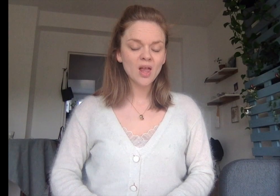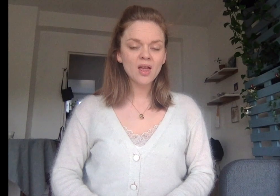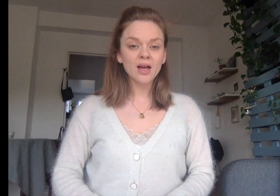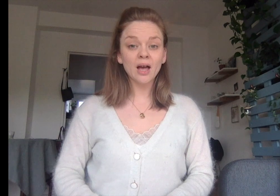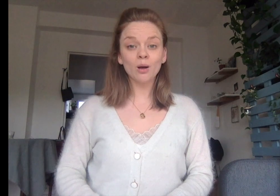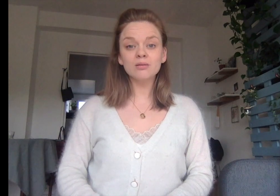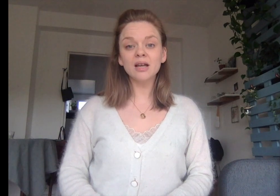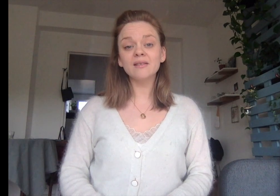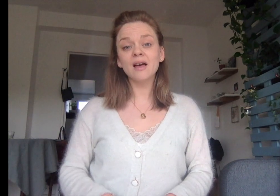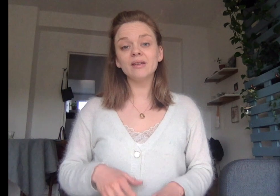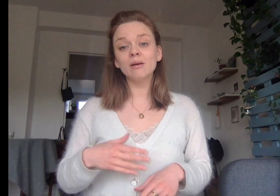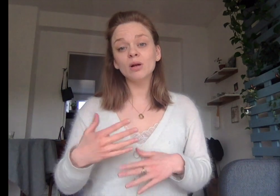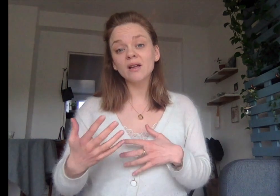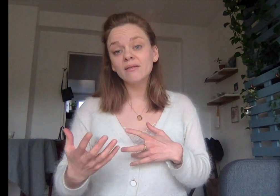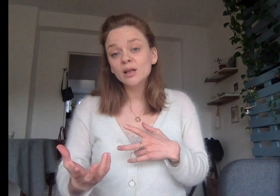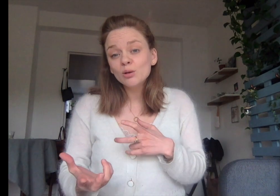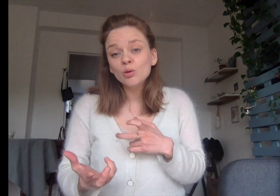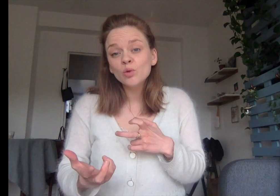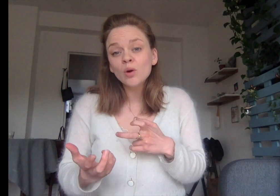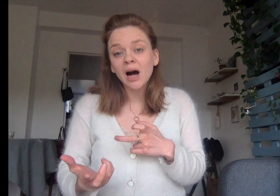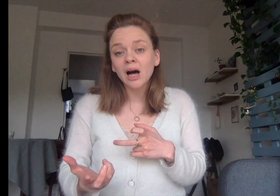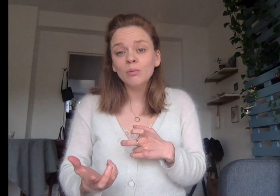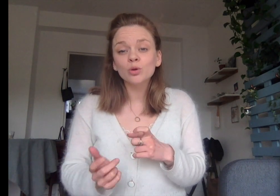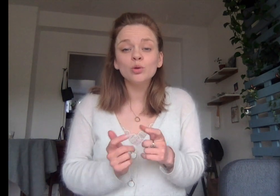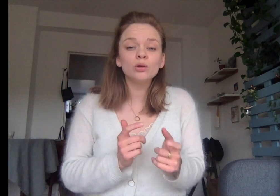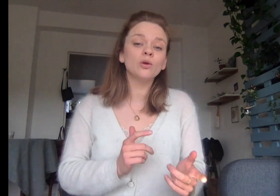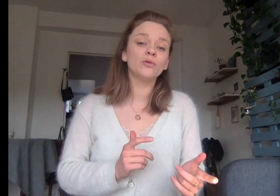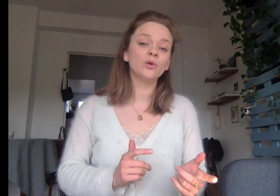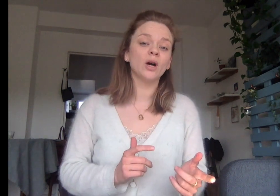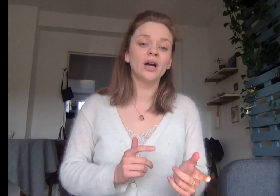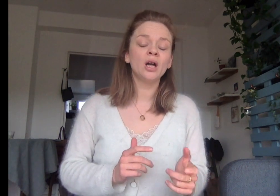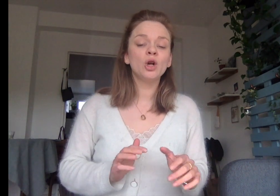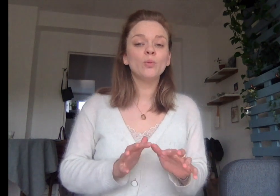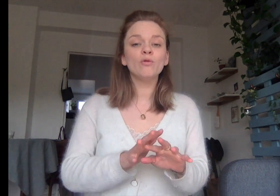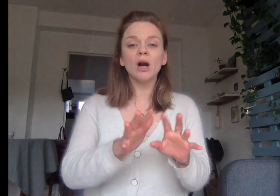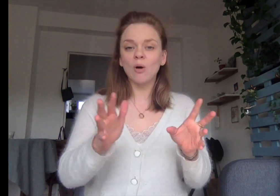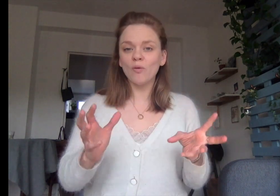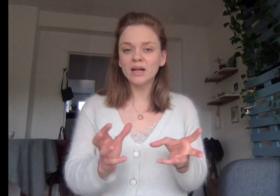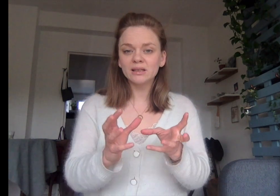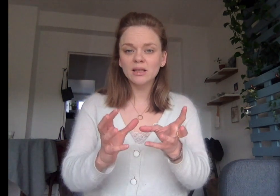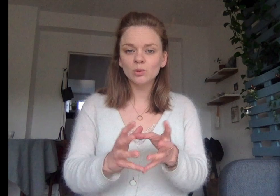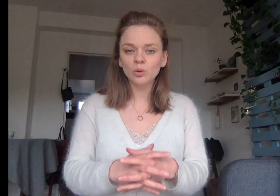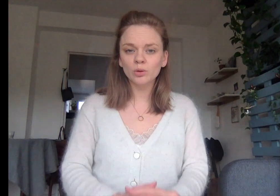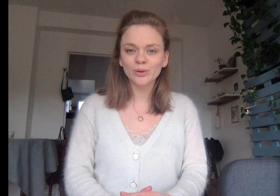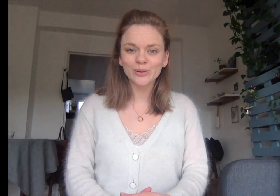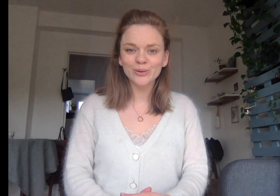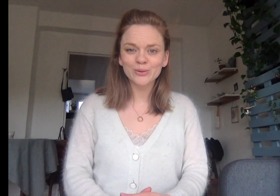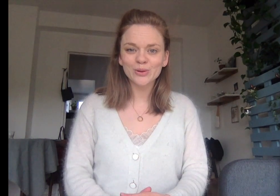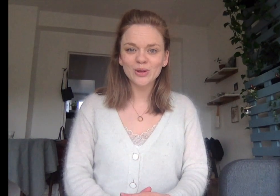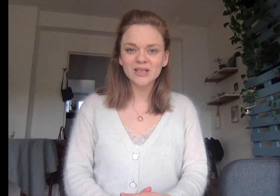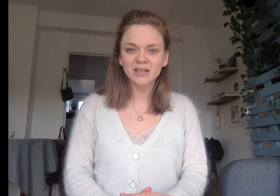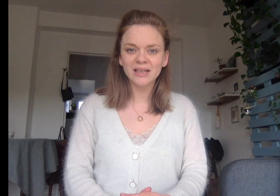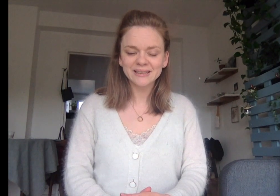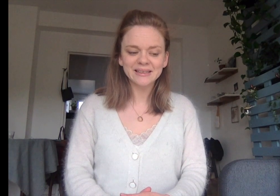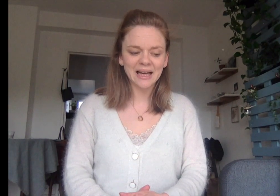Alors, certains avaient d'abord travaillé le mot arbre, d'autres forêts. Mais voilà, on va rester autour de ce champ lexical.